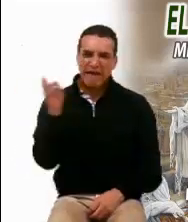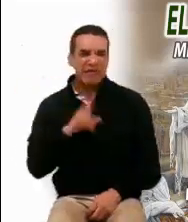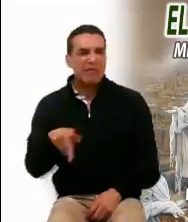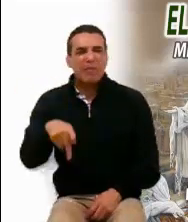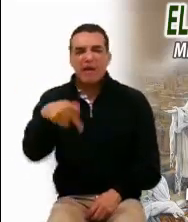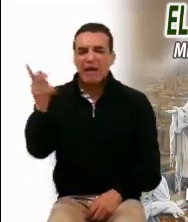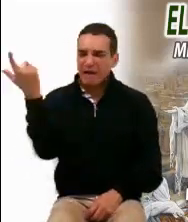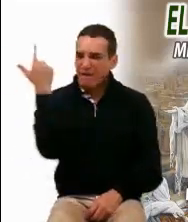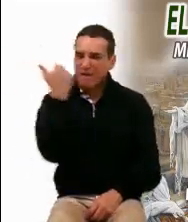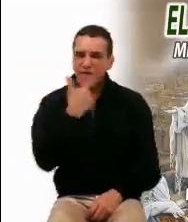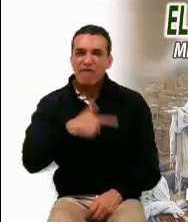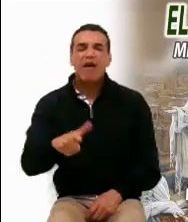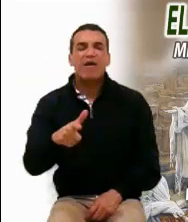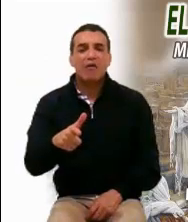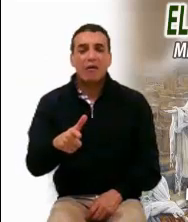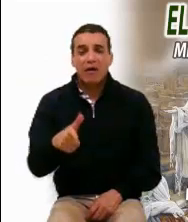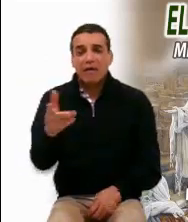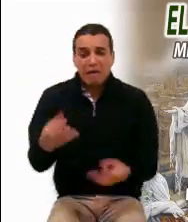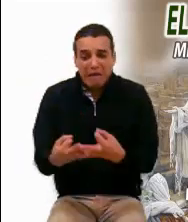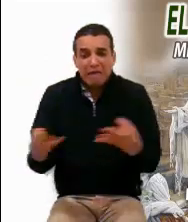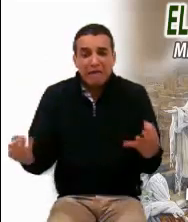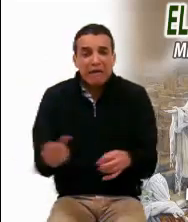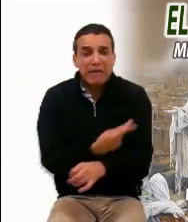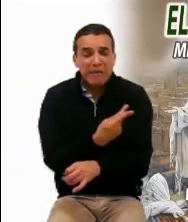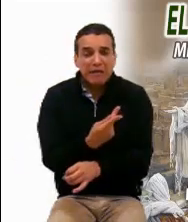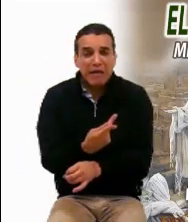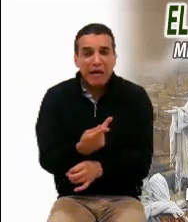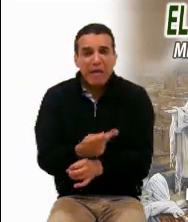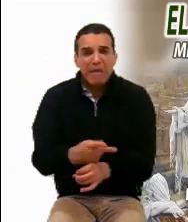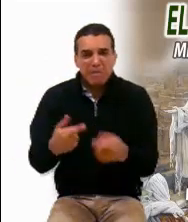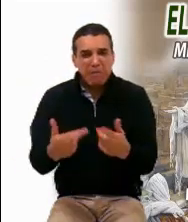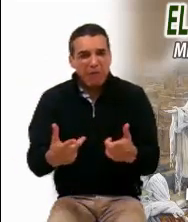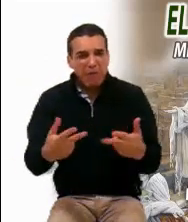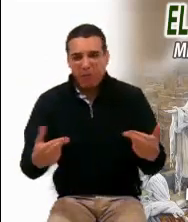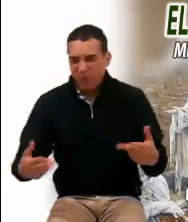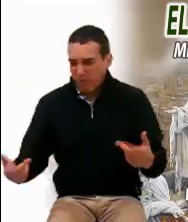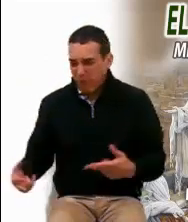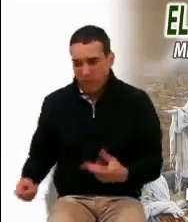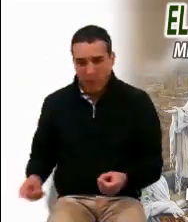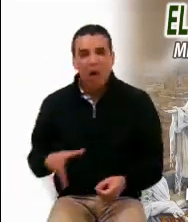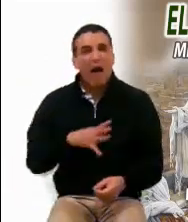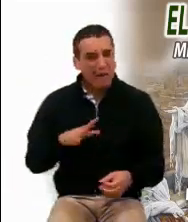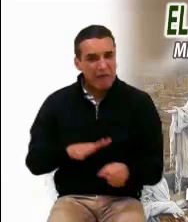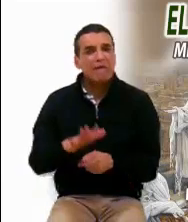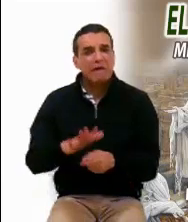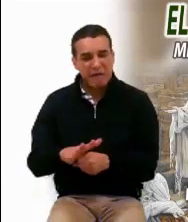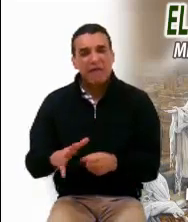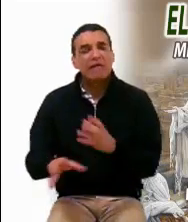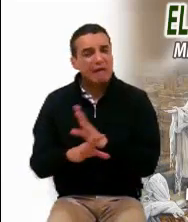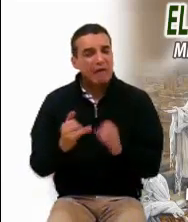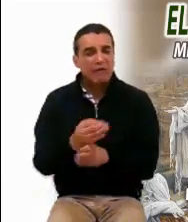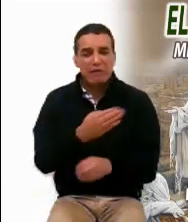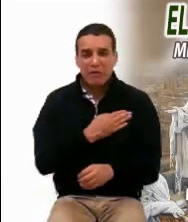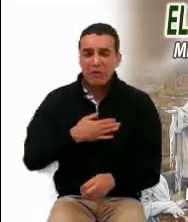descontrolado. Esa agua acaba siendo destrucción a pesar de tener tanta riqueza.